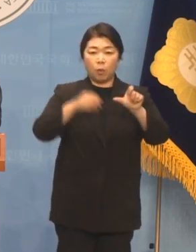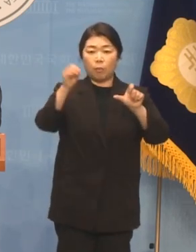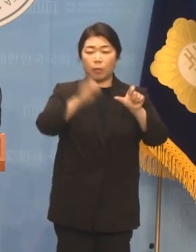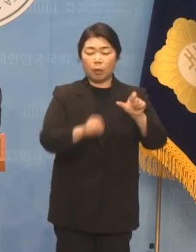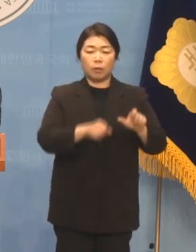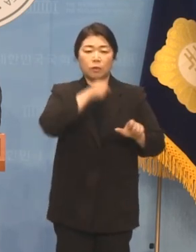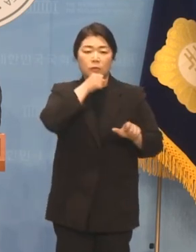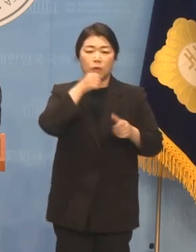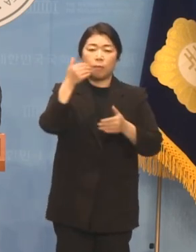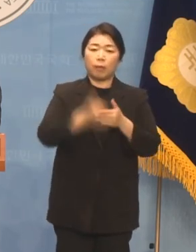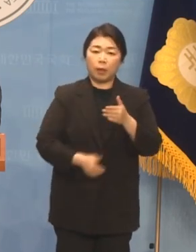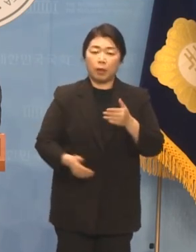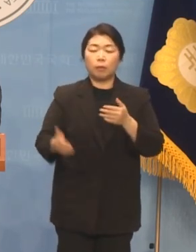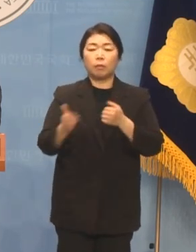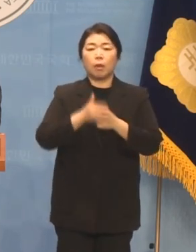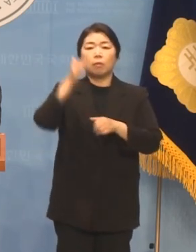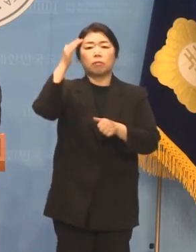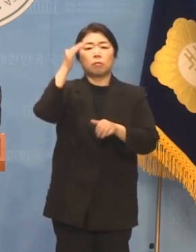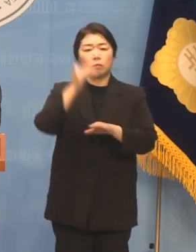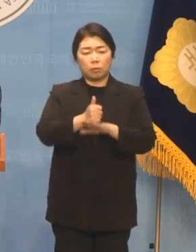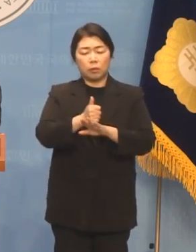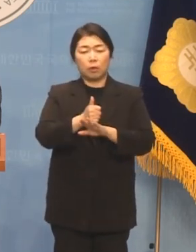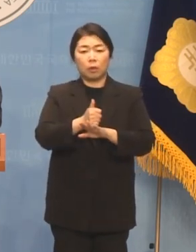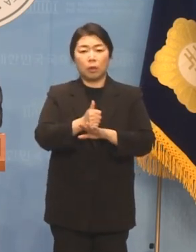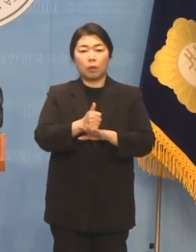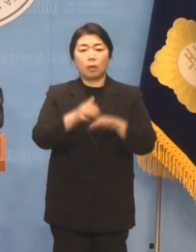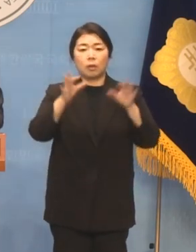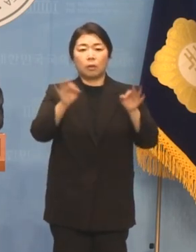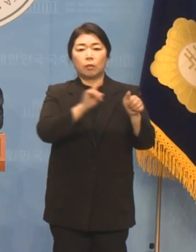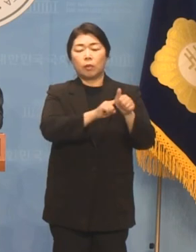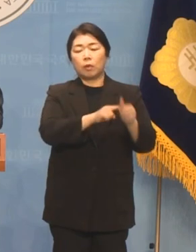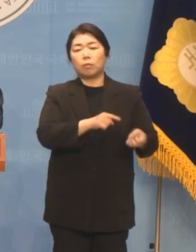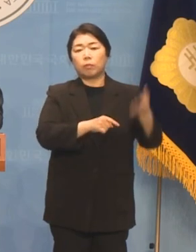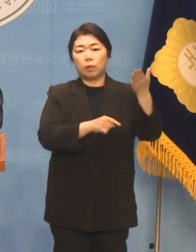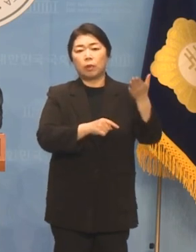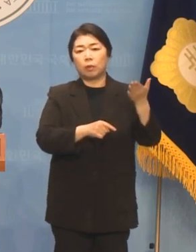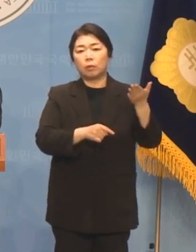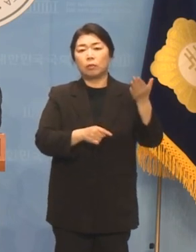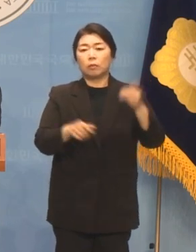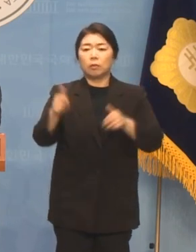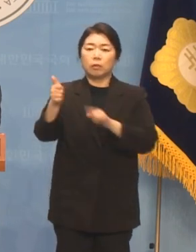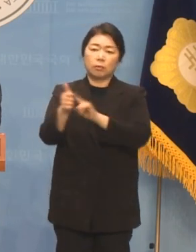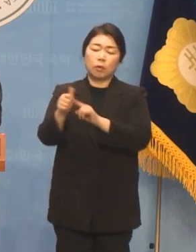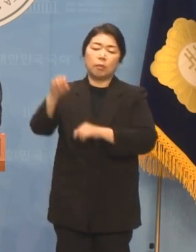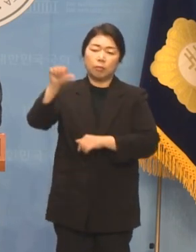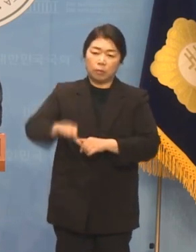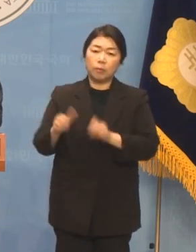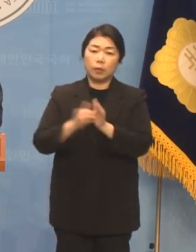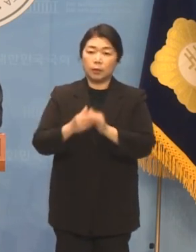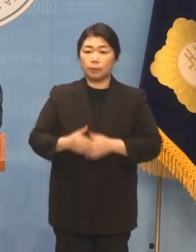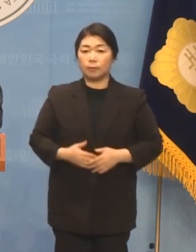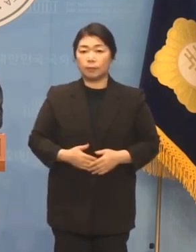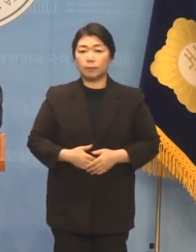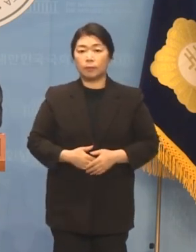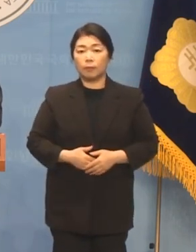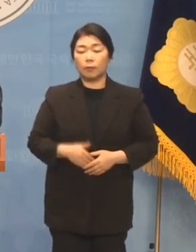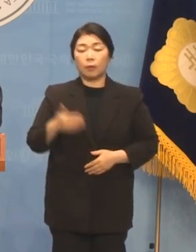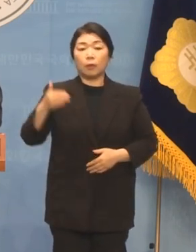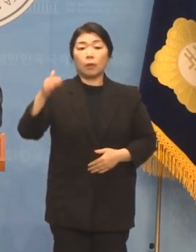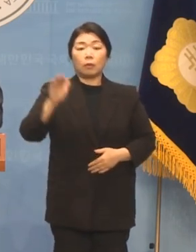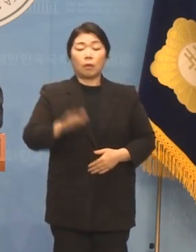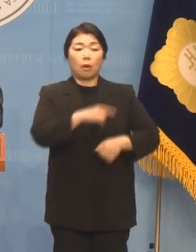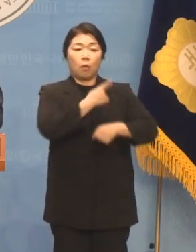페널티를 받아서 김원희 예비후보에게 경선에서 패배했습니다 그러나